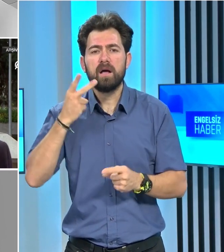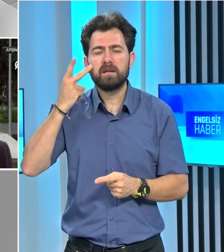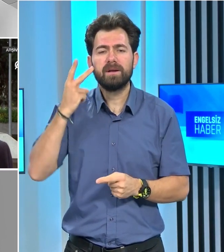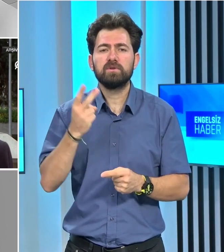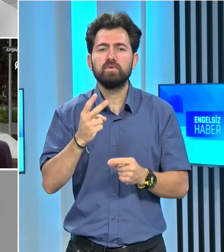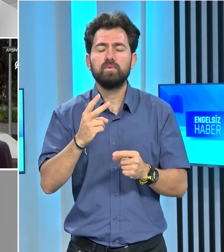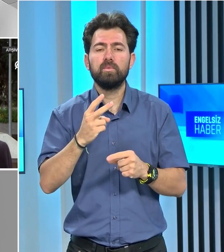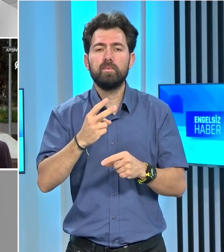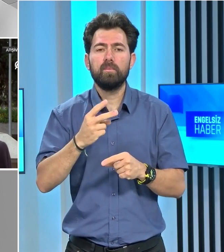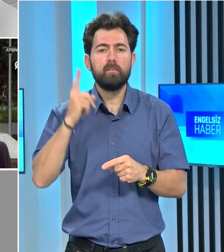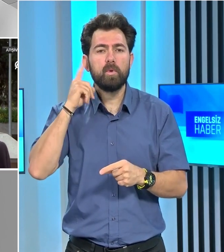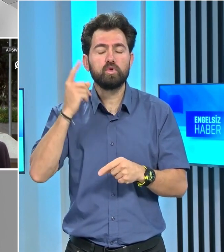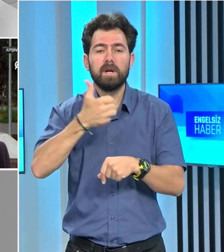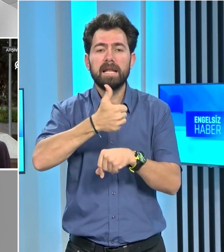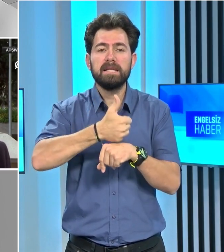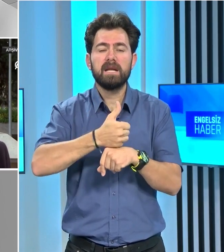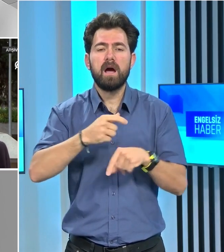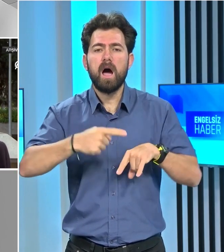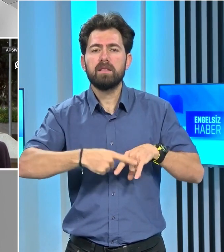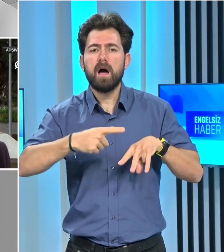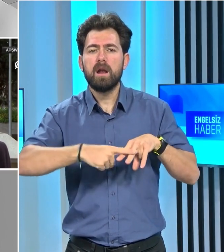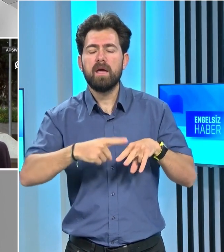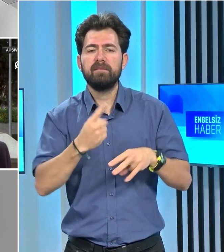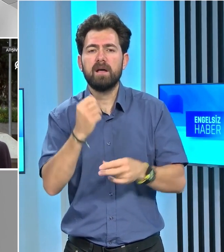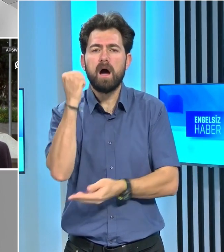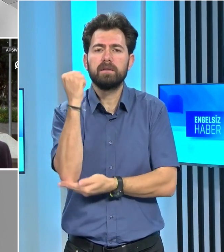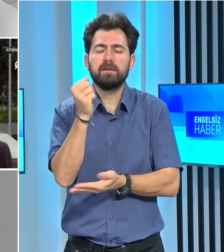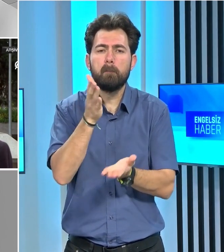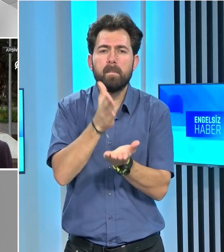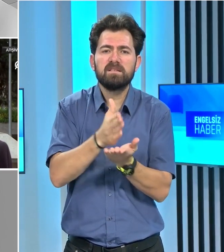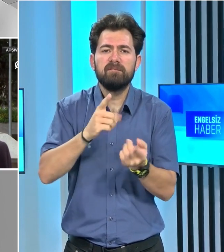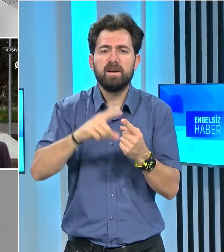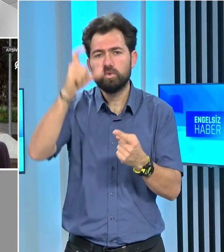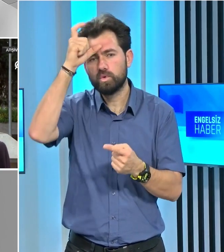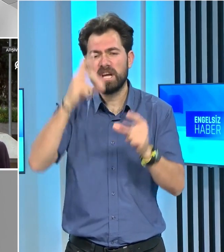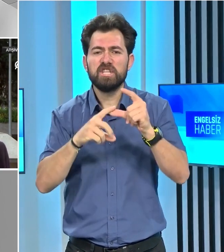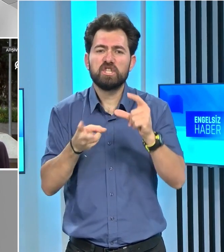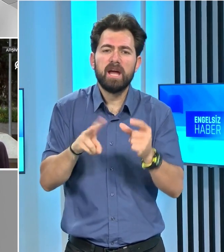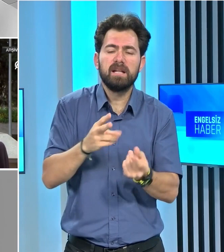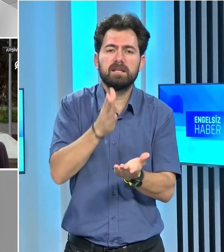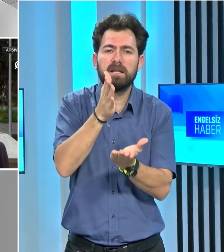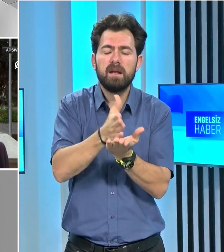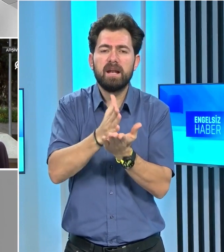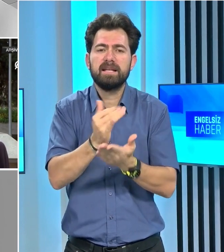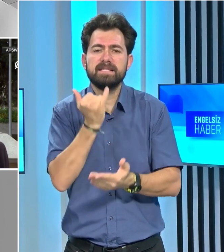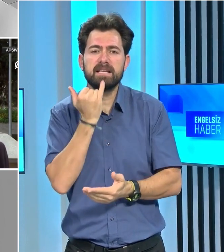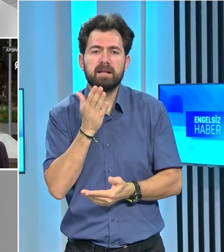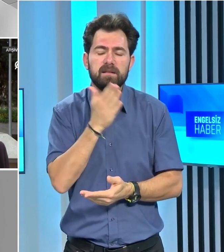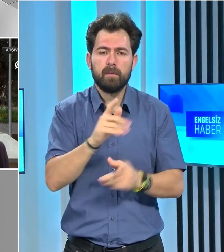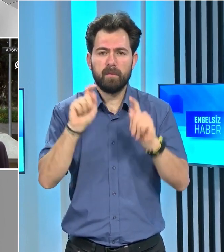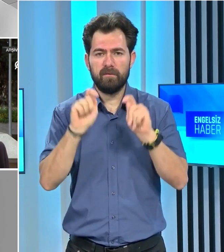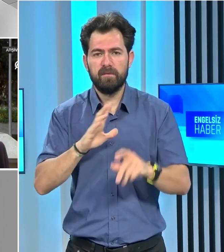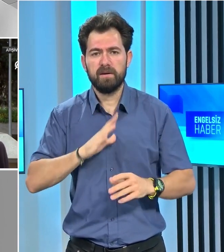Azerbaycan'ın Ulu Lideri Haydar Aliyev'in anıt mezarı ve Türk şehitliklerine ziyaretler de